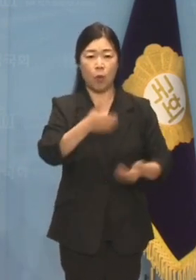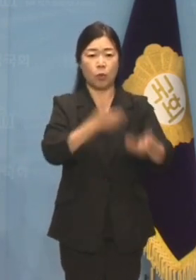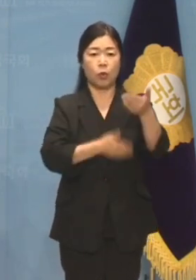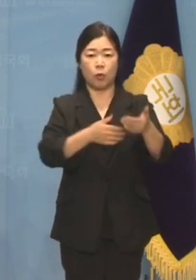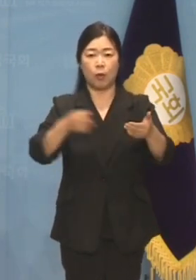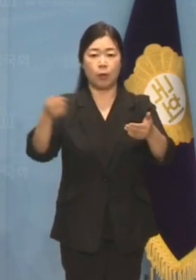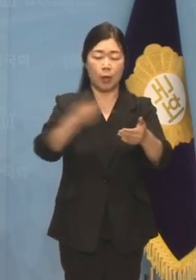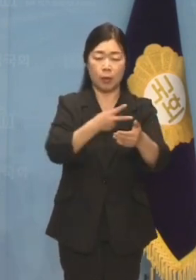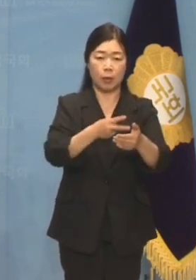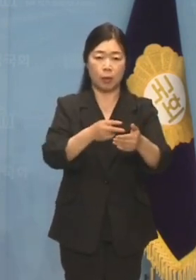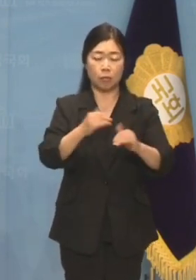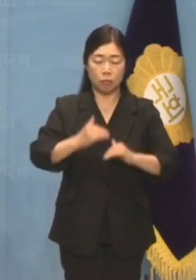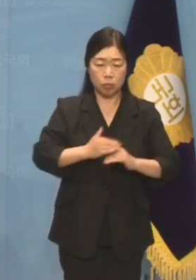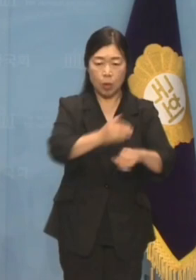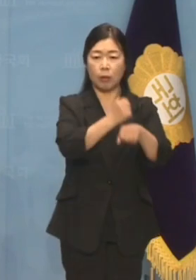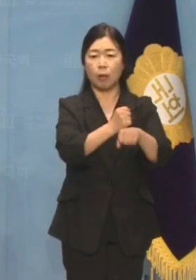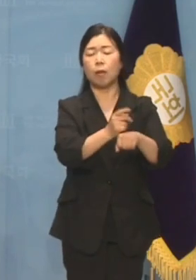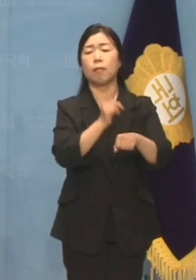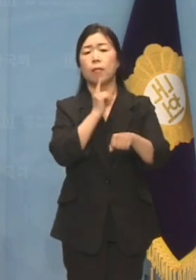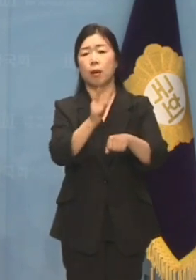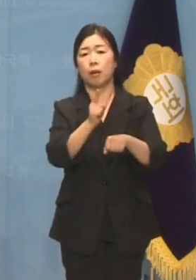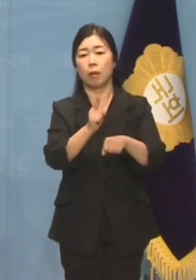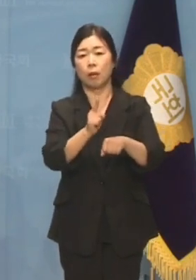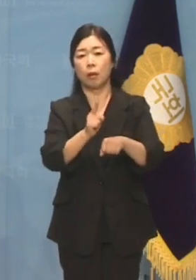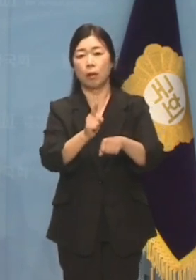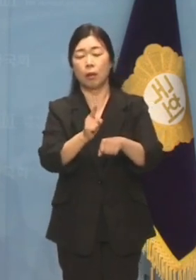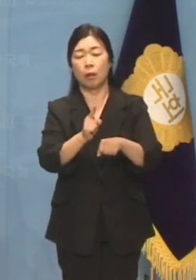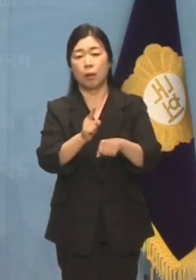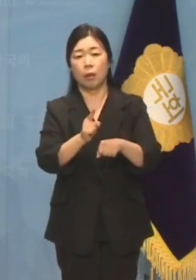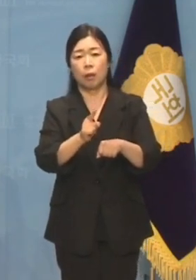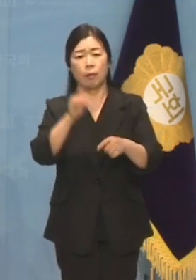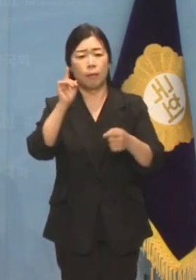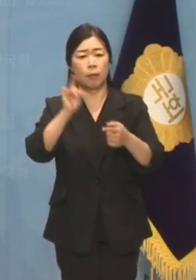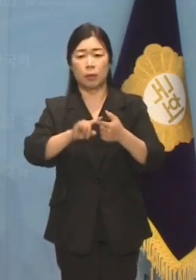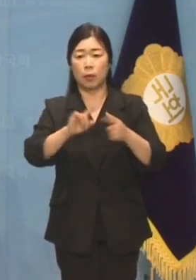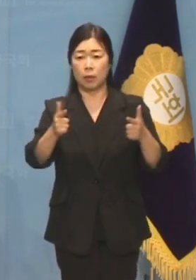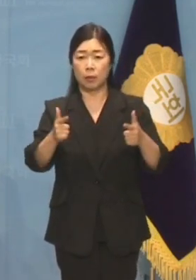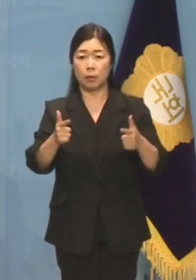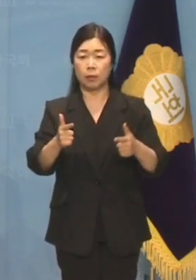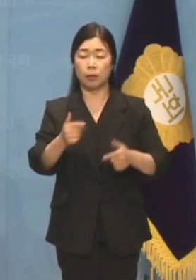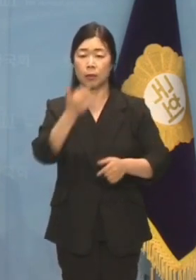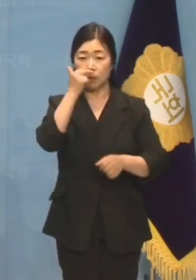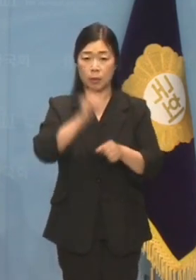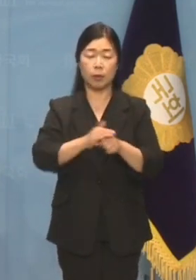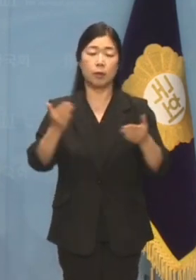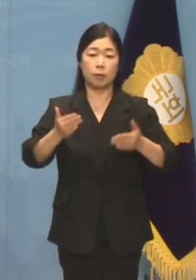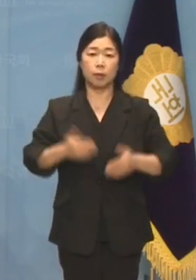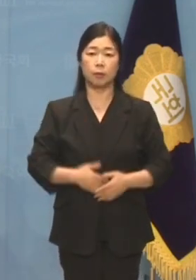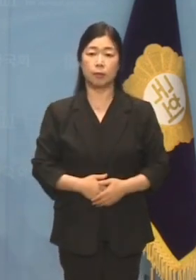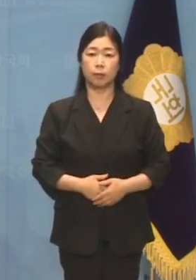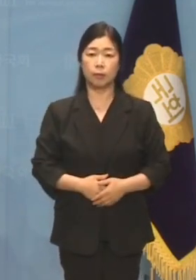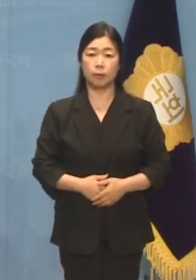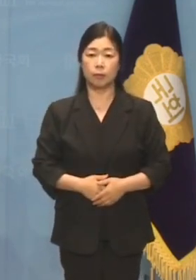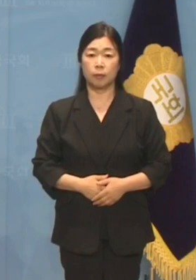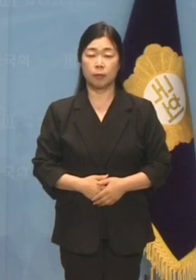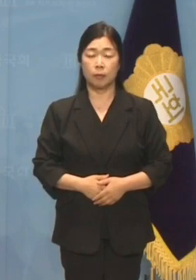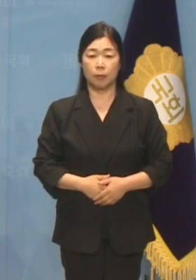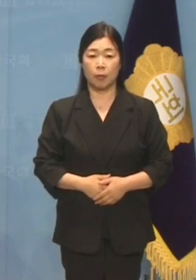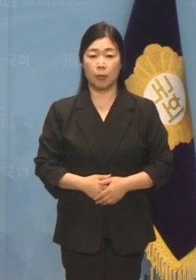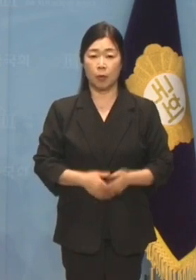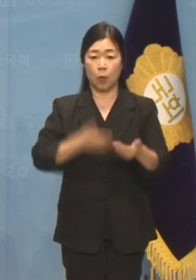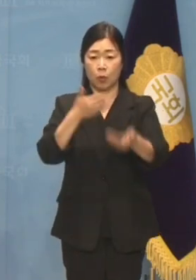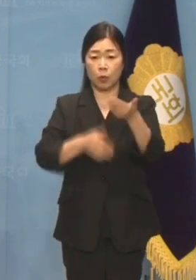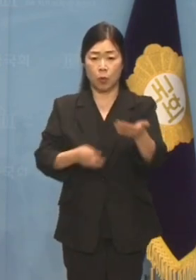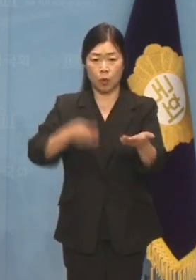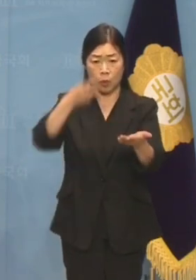재추진하겠다니 그야말로 적반하장의 끝판왕입니다. 변경된 고속도로 종점